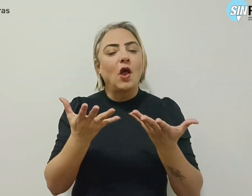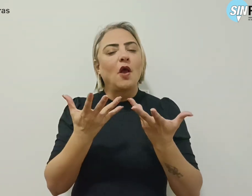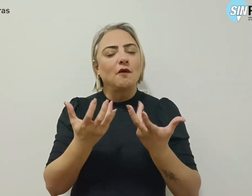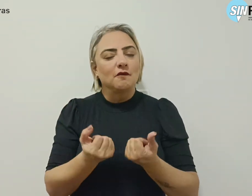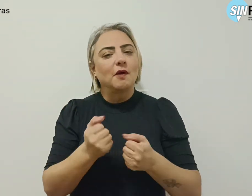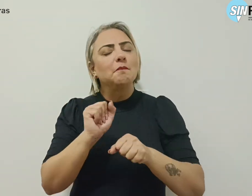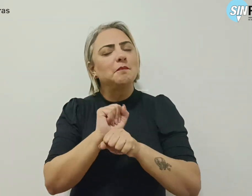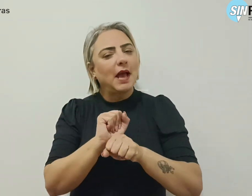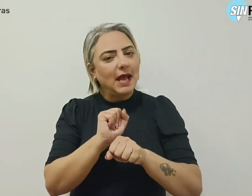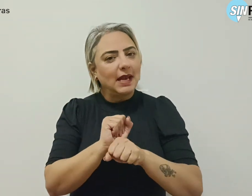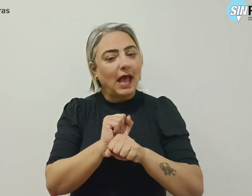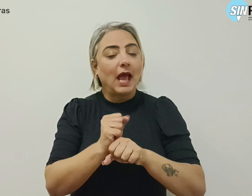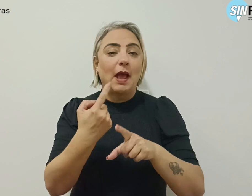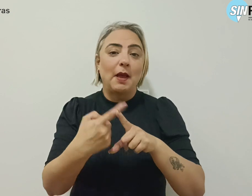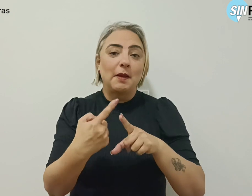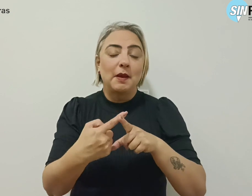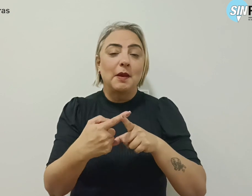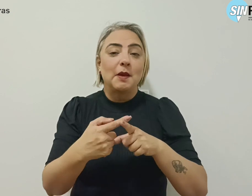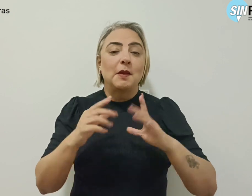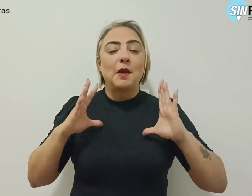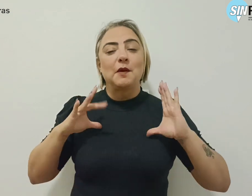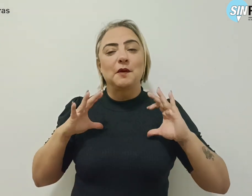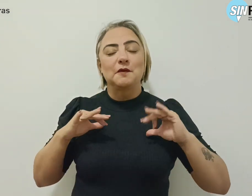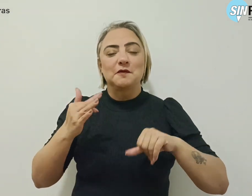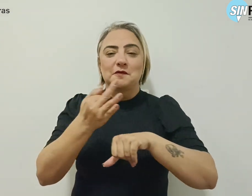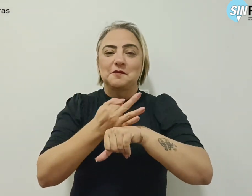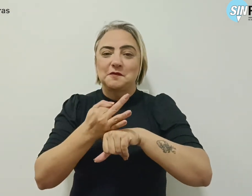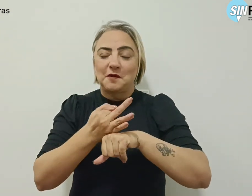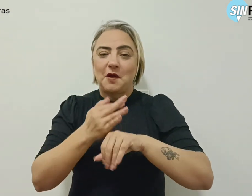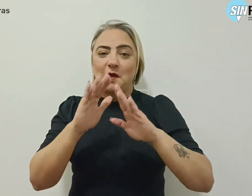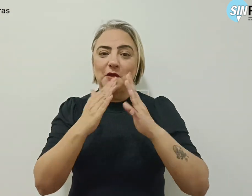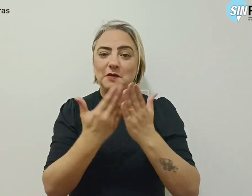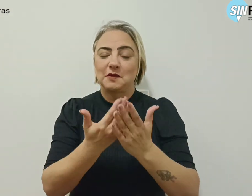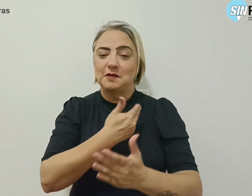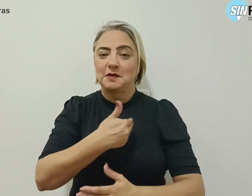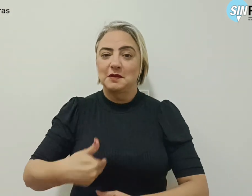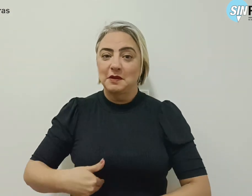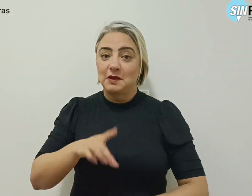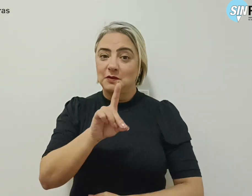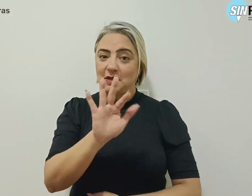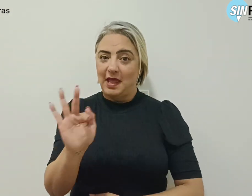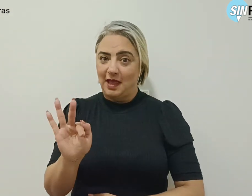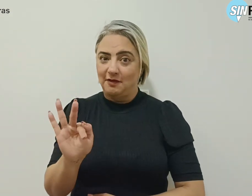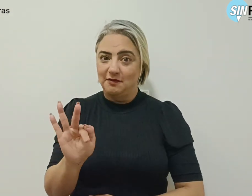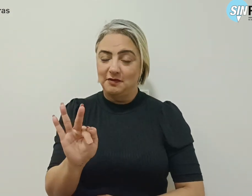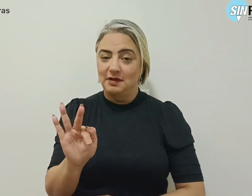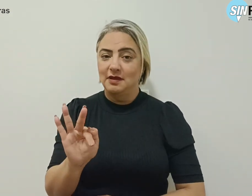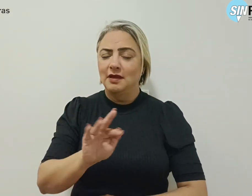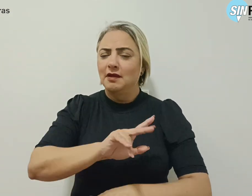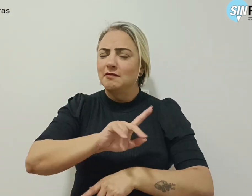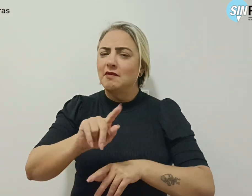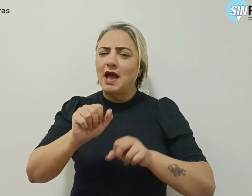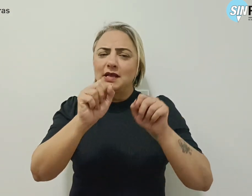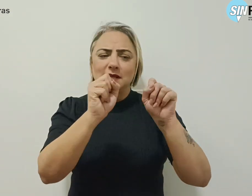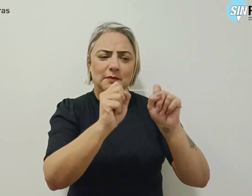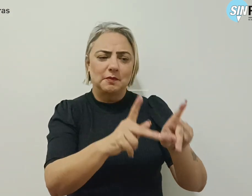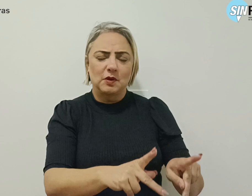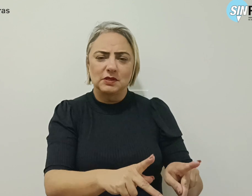uma pausa porque é o recesso da rede pública de ensino do Distrito Federal. Muitos aposentados e muitas